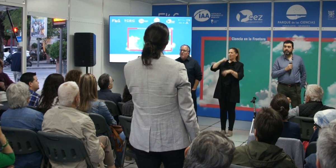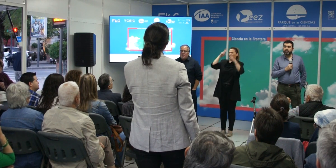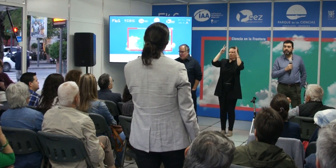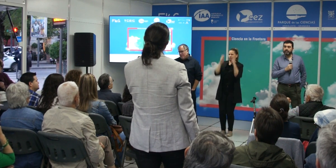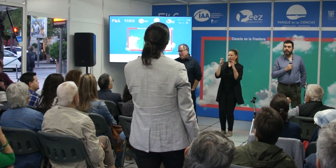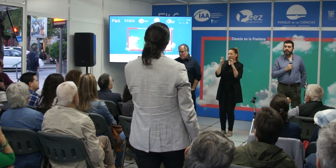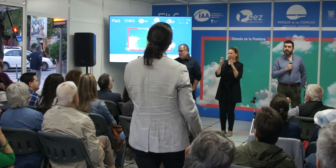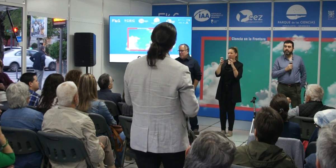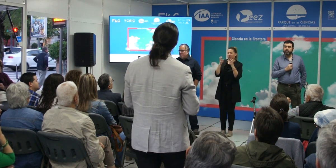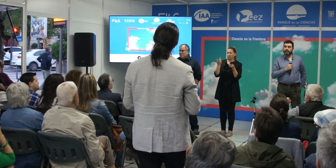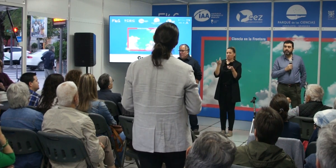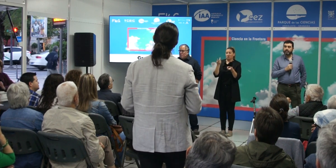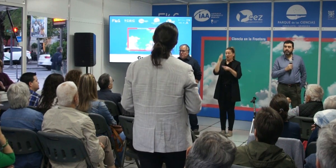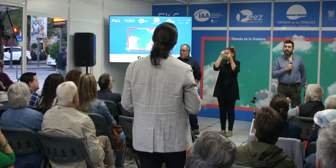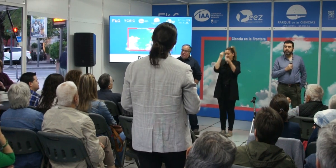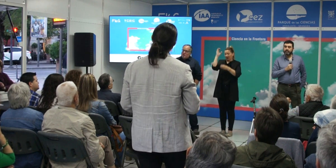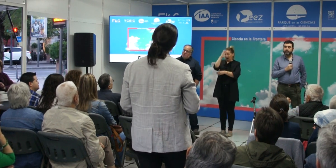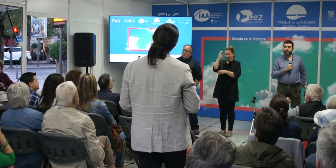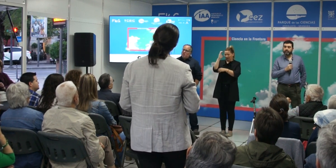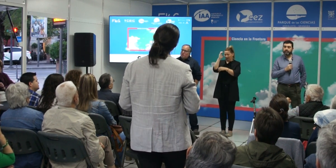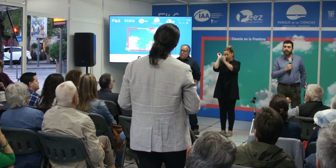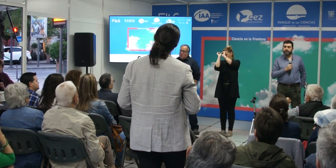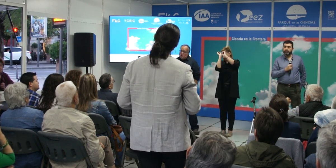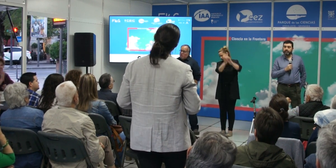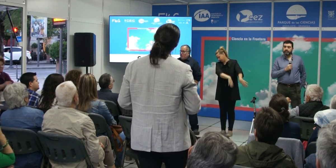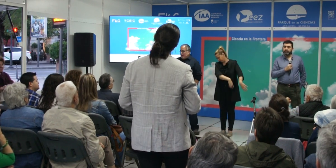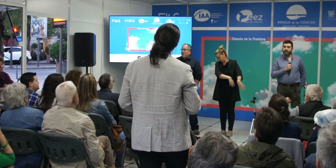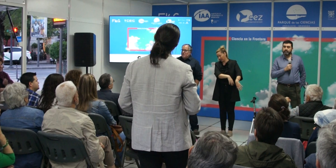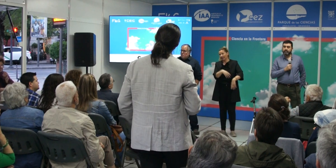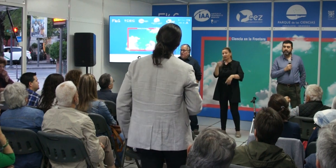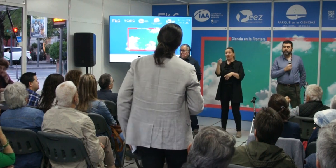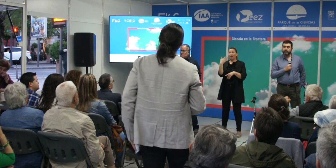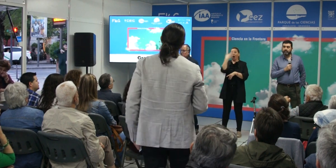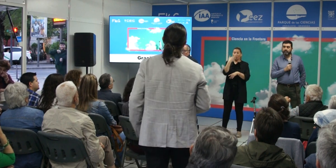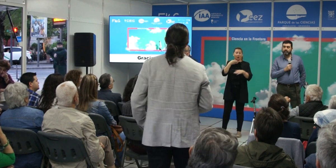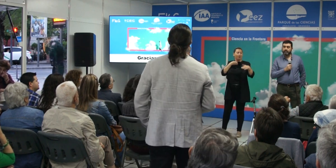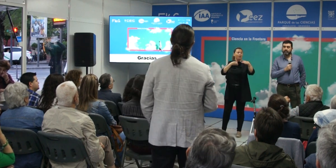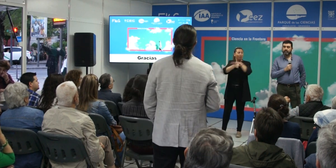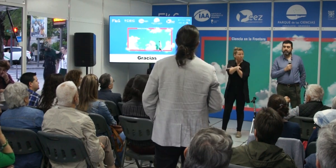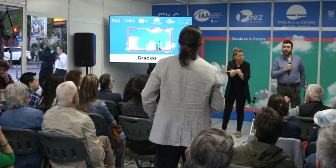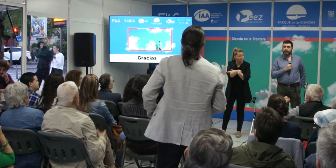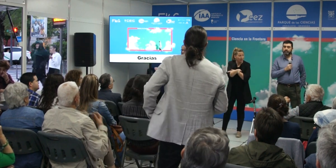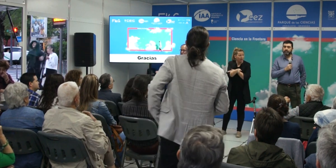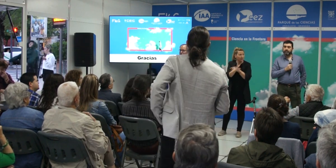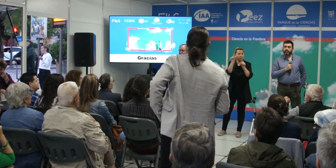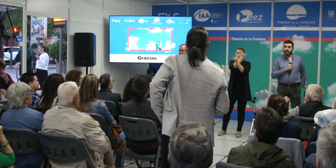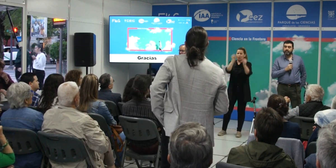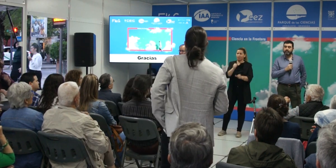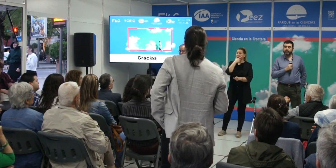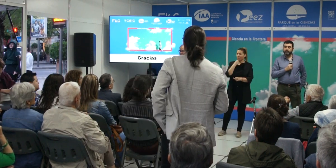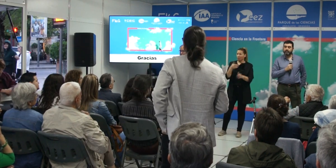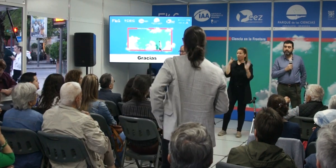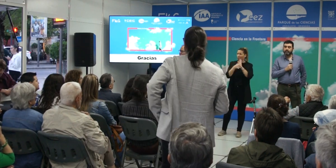siquiera piensa que la ciencia es para ellos por lo tanto tenemos que hacer un esfuerzo no solo para llegar a las escuelas y explicarlo de una manera sencilla